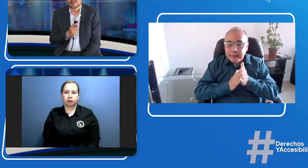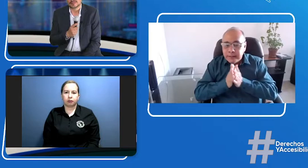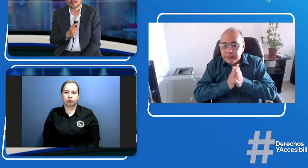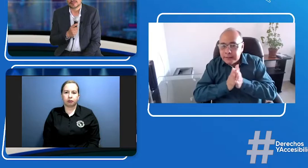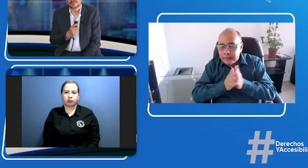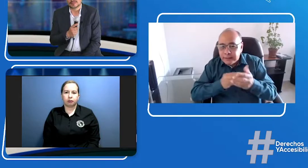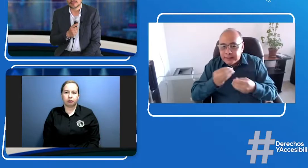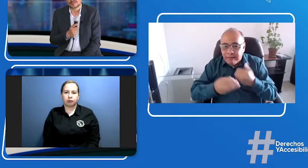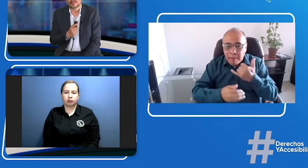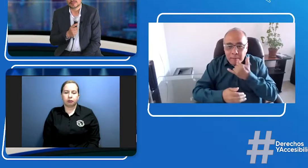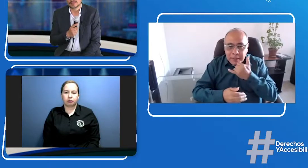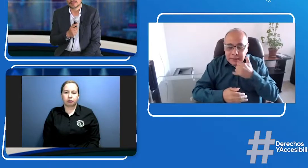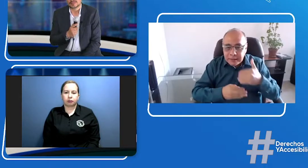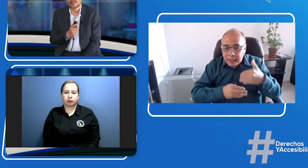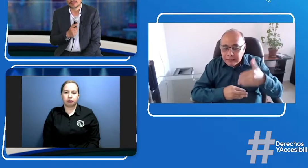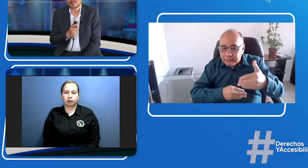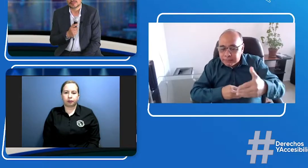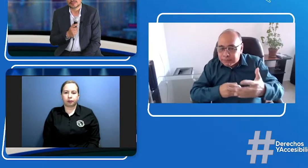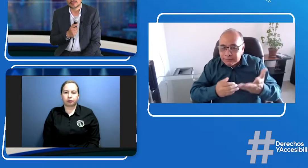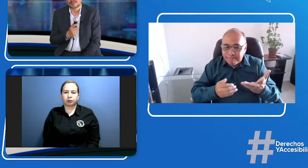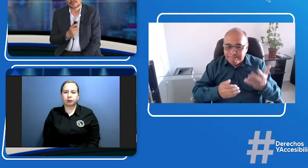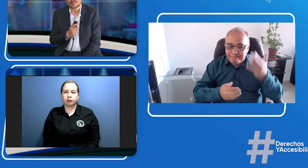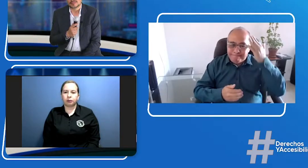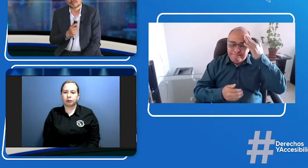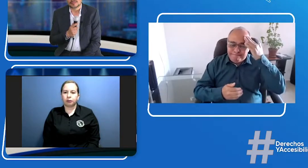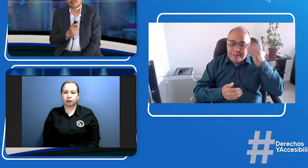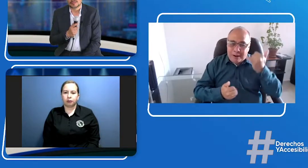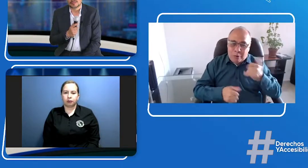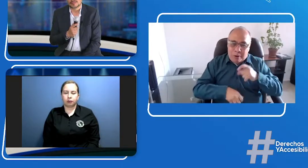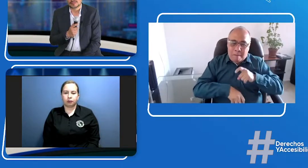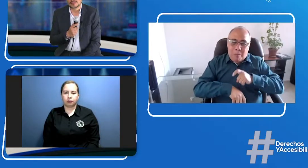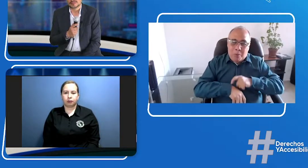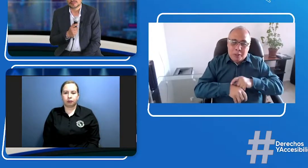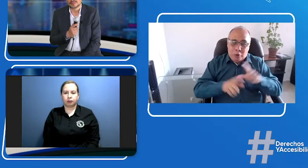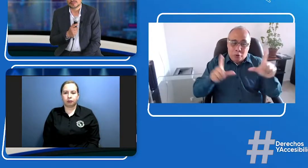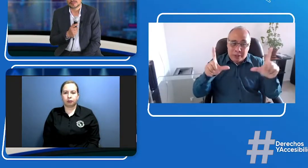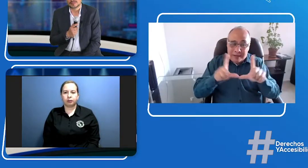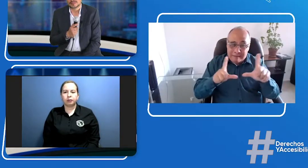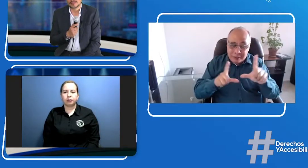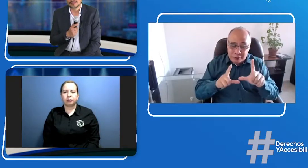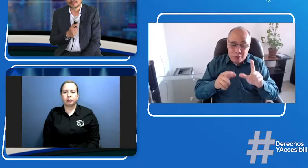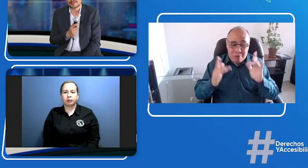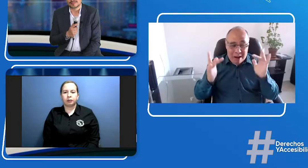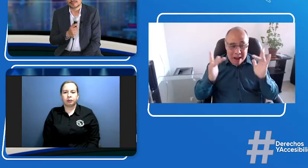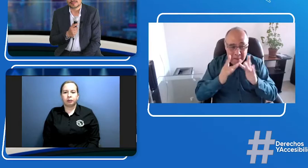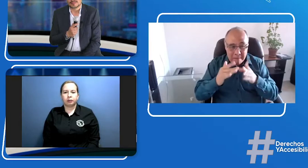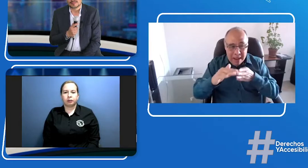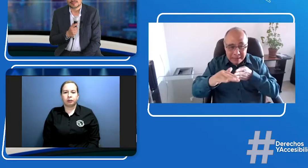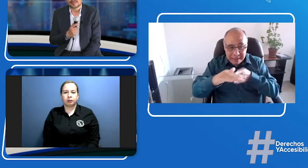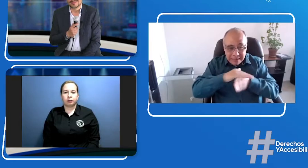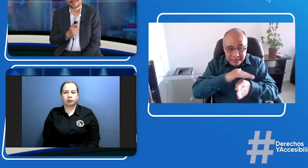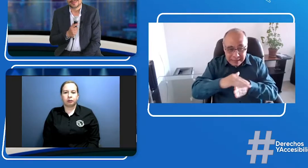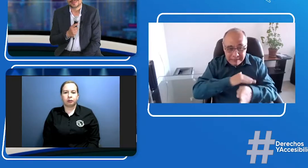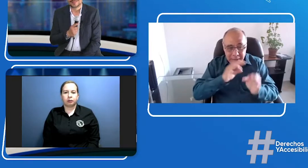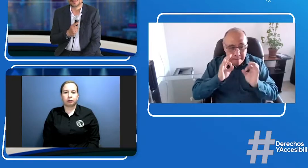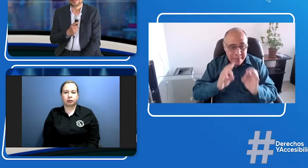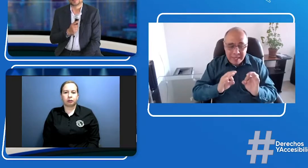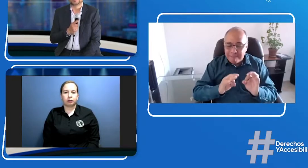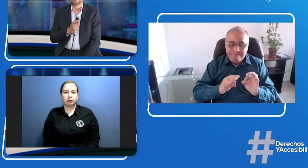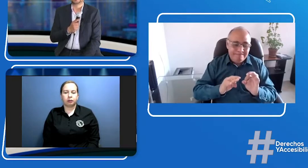Ahora, ¿por qué surge la necesidad de hacer, perdón, comencemos pues con usted? ¿Por qué surge la necesidad de hacer esta